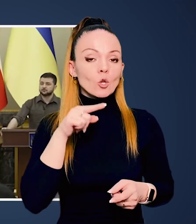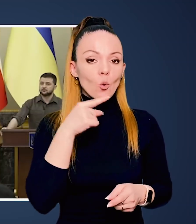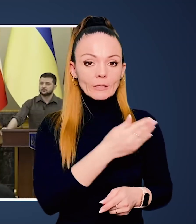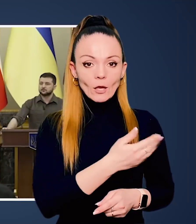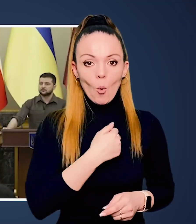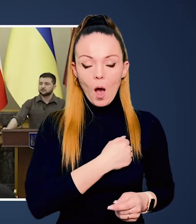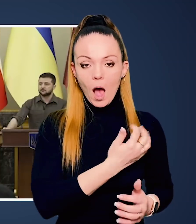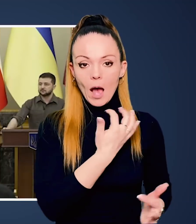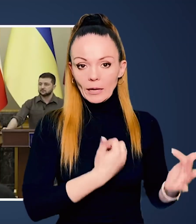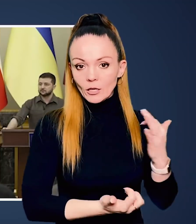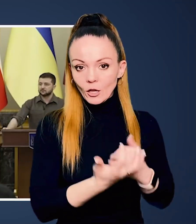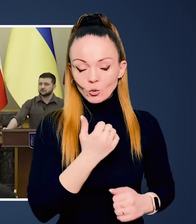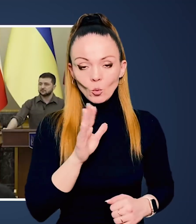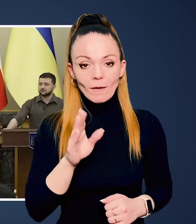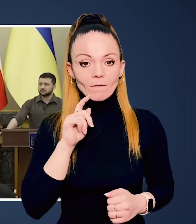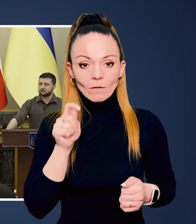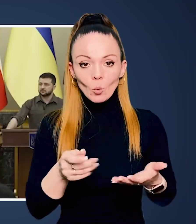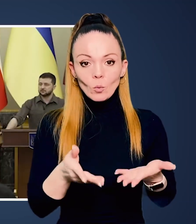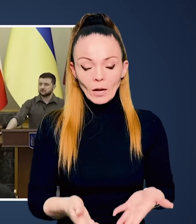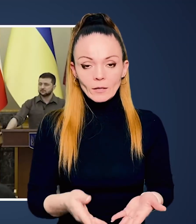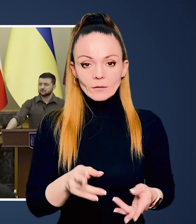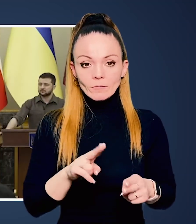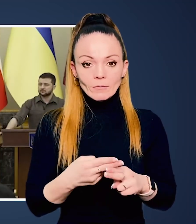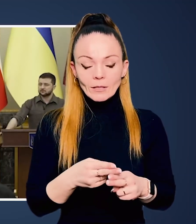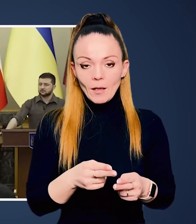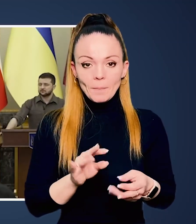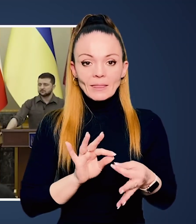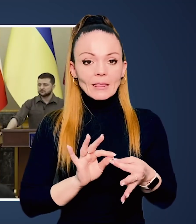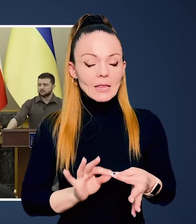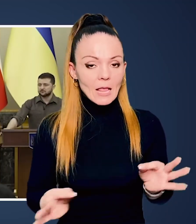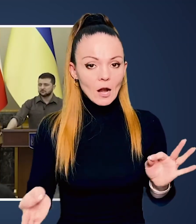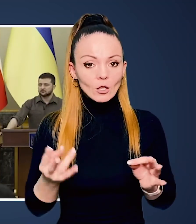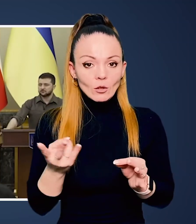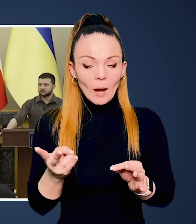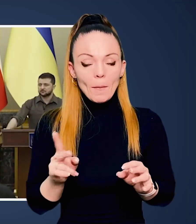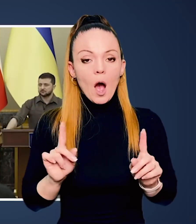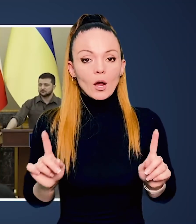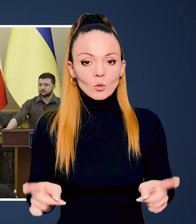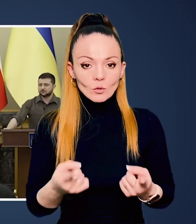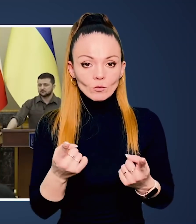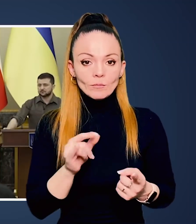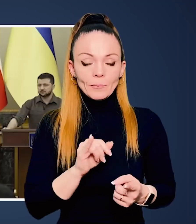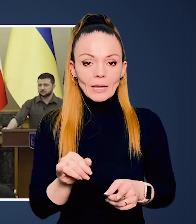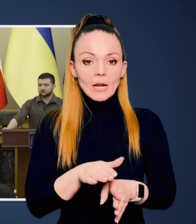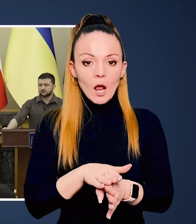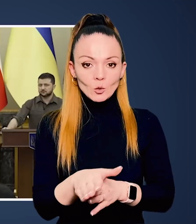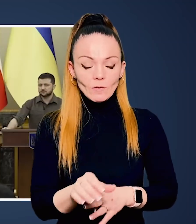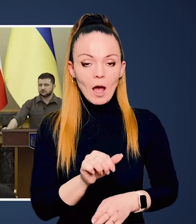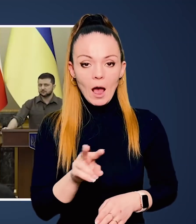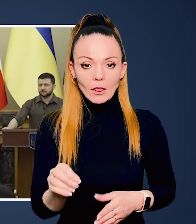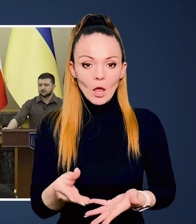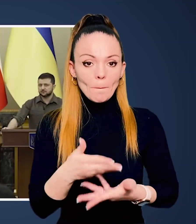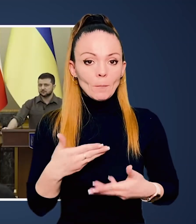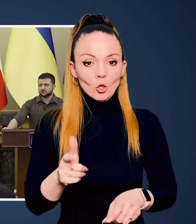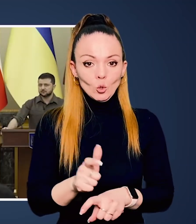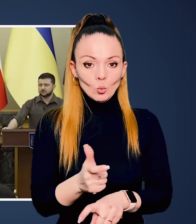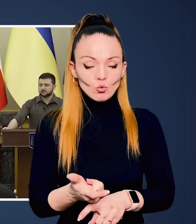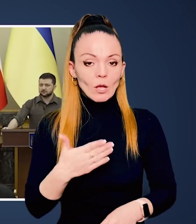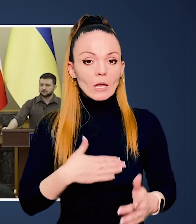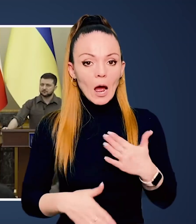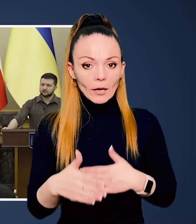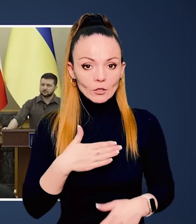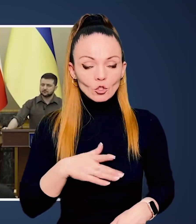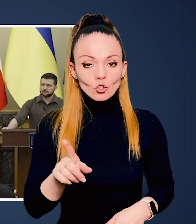такі речі, як сьогодні у зв'язку з російською агресією в Україні, то складно все детально організувати і